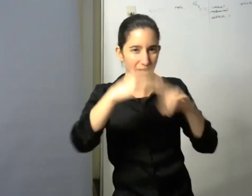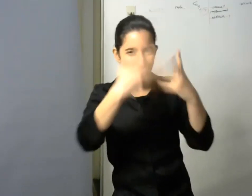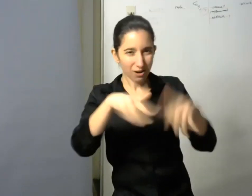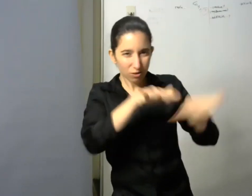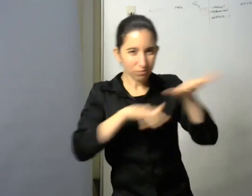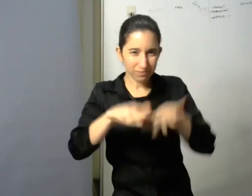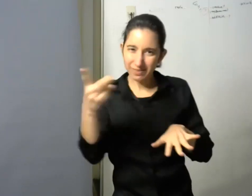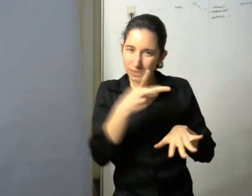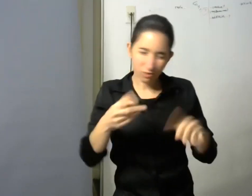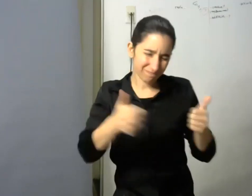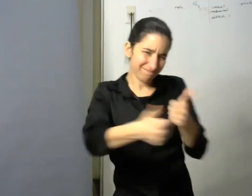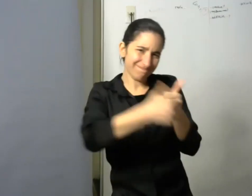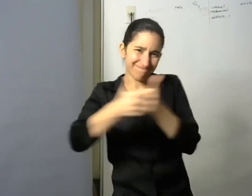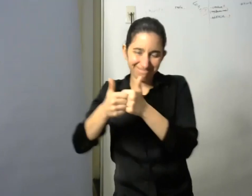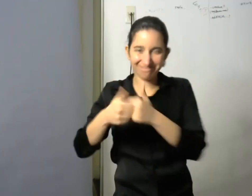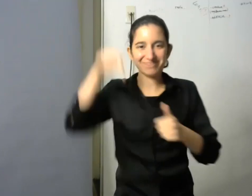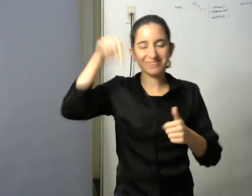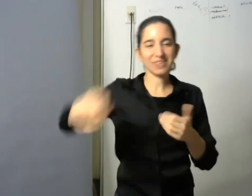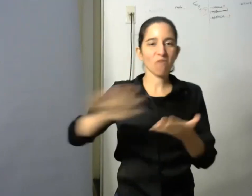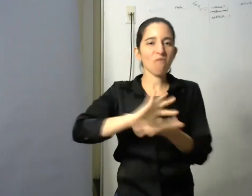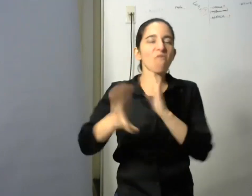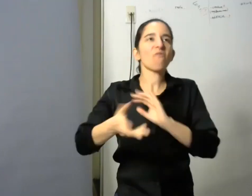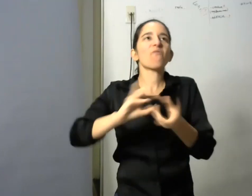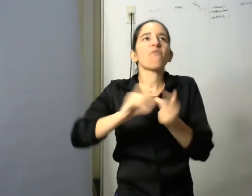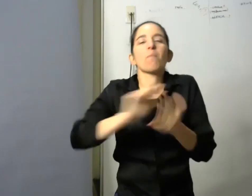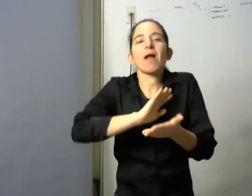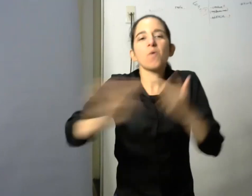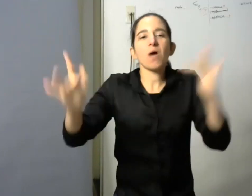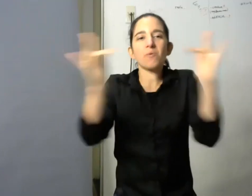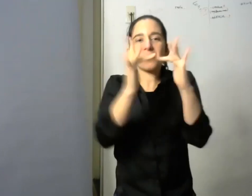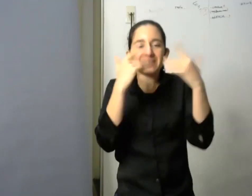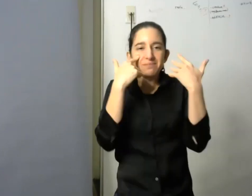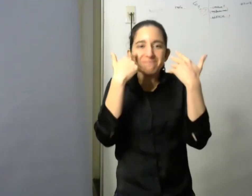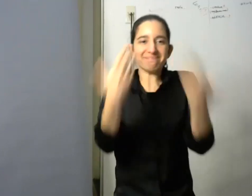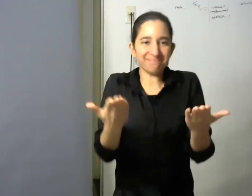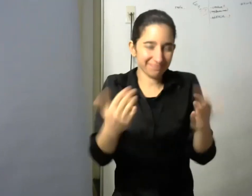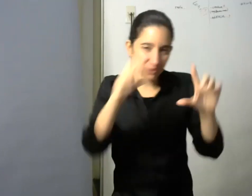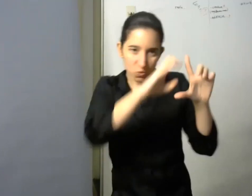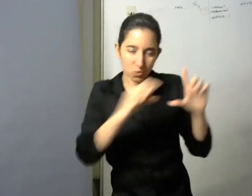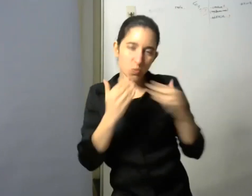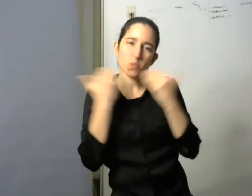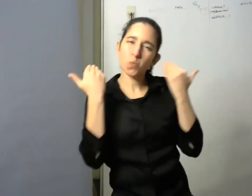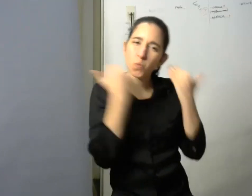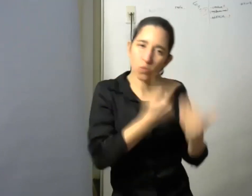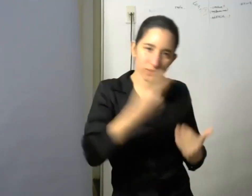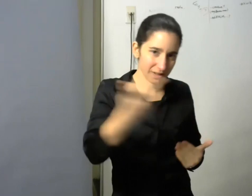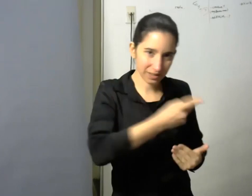proceso de nuevo trabajo virtual muchas gracias a ellos por estar presentes y por acompañarnos